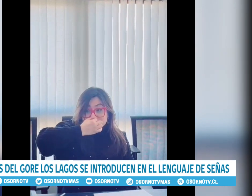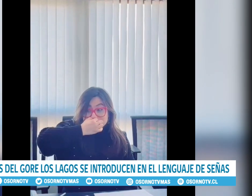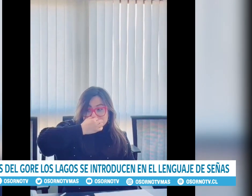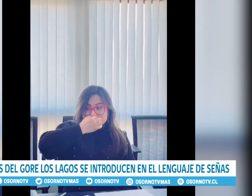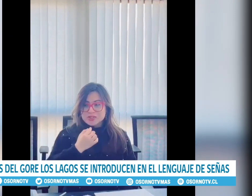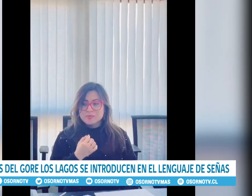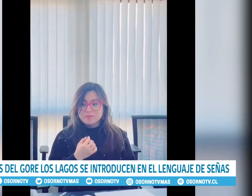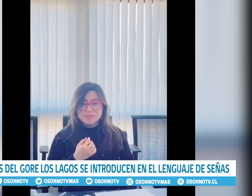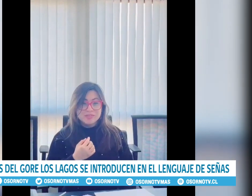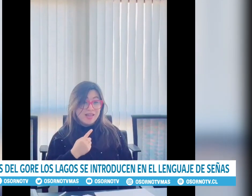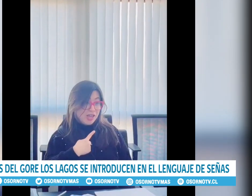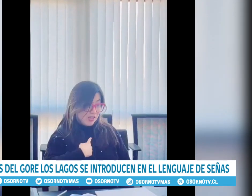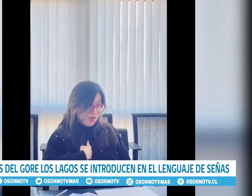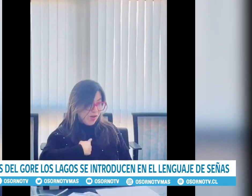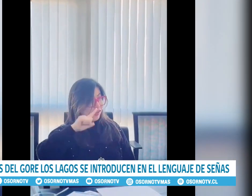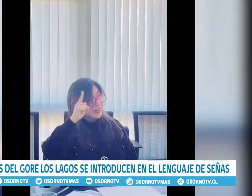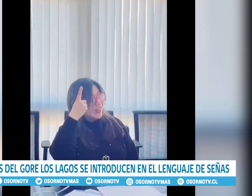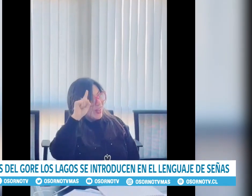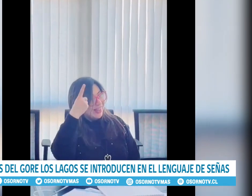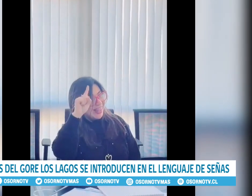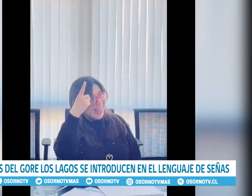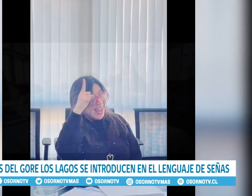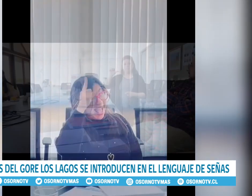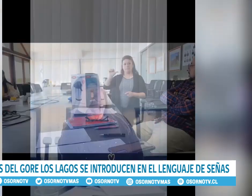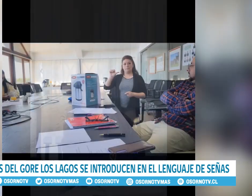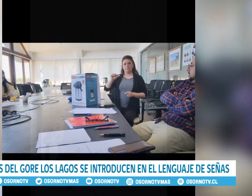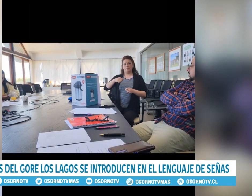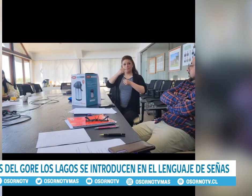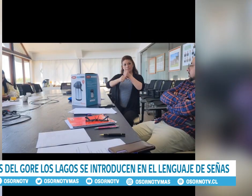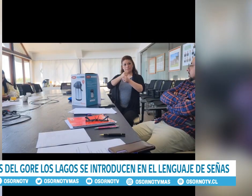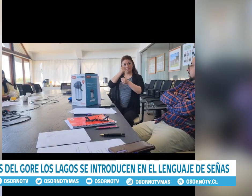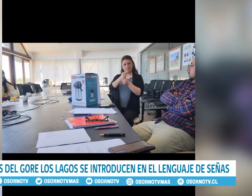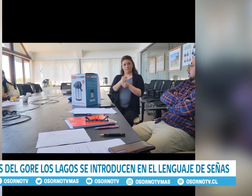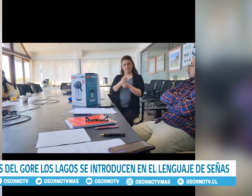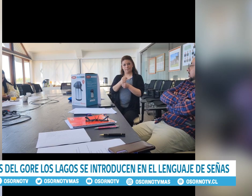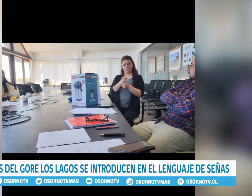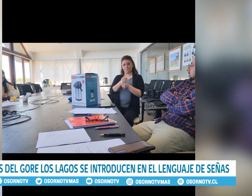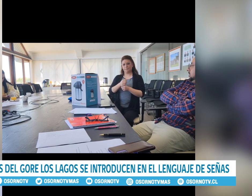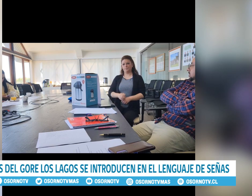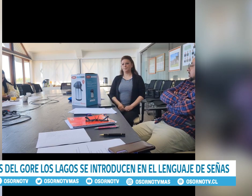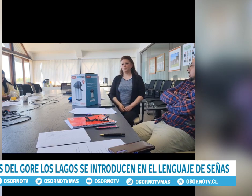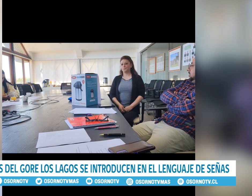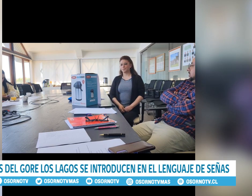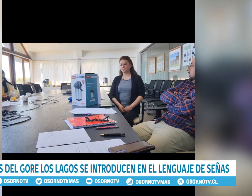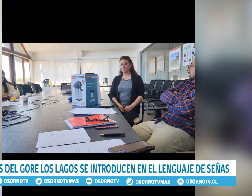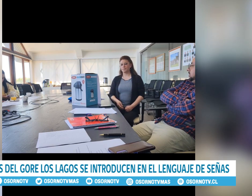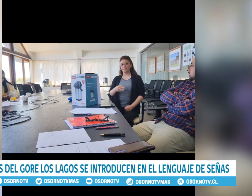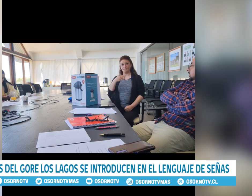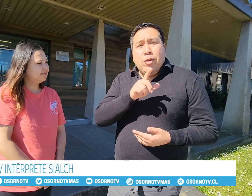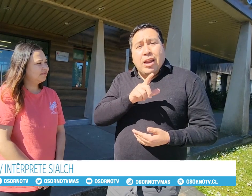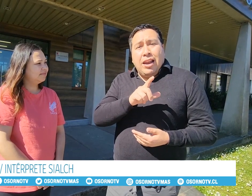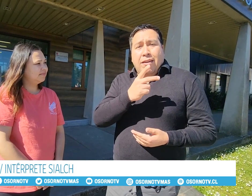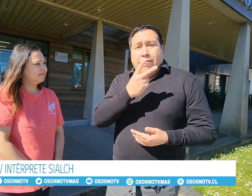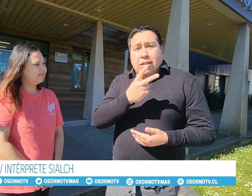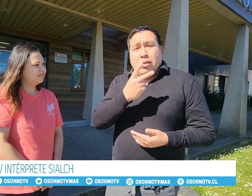persona sorda, no solo para cumplir, sino motivar a toda la comunidad del gobierno regional a incorporar este nuevo idioma. Hay una ley 21